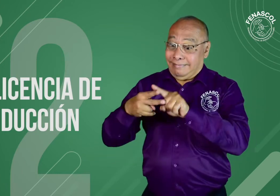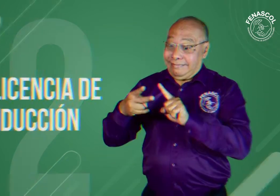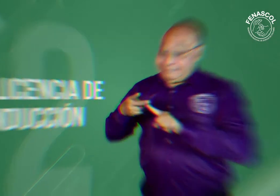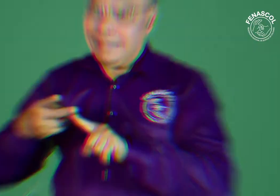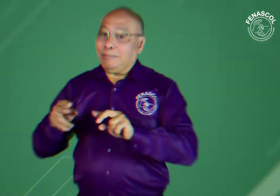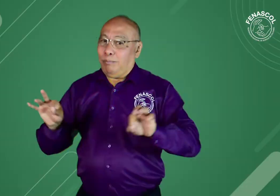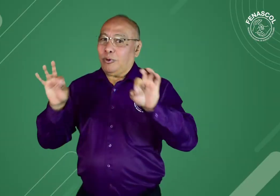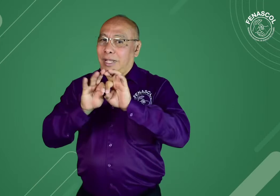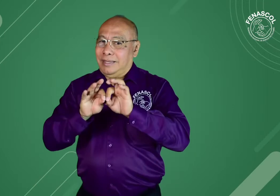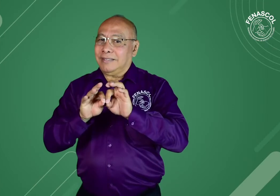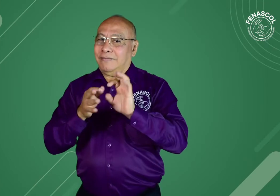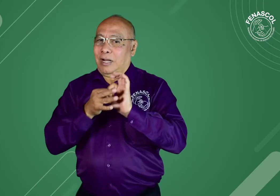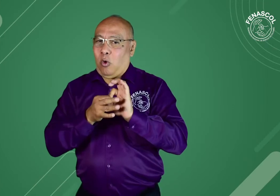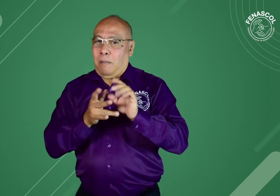conducción para las personas sordas en nuestro país.